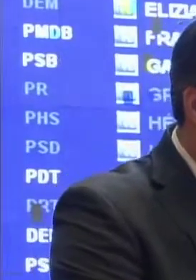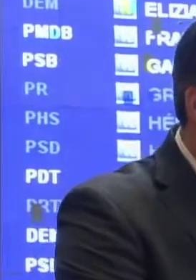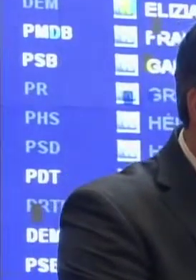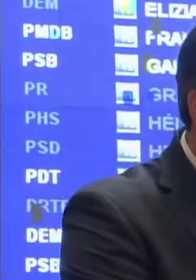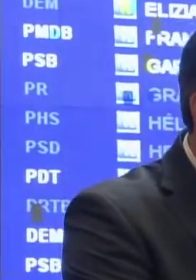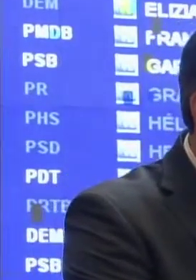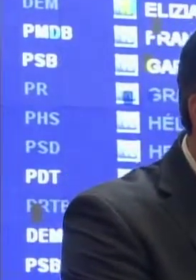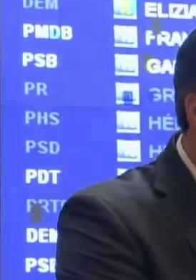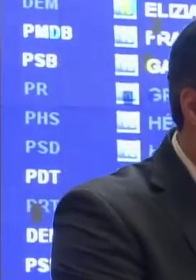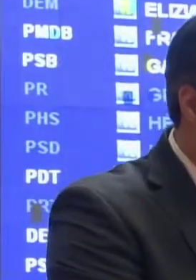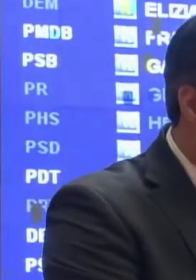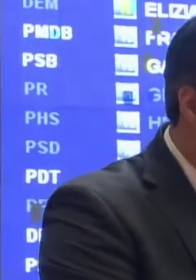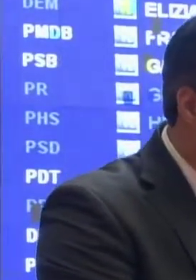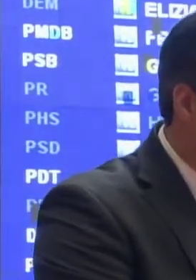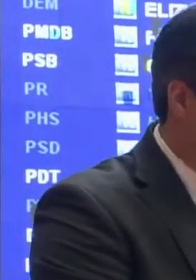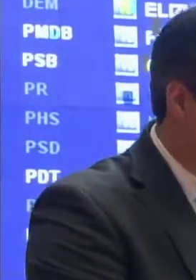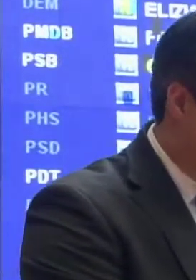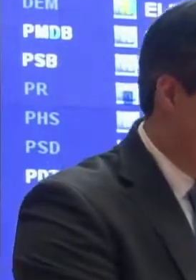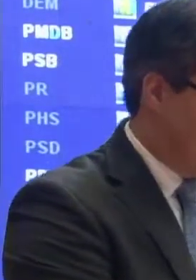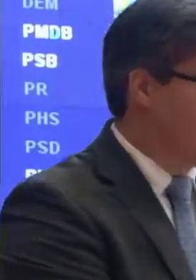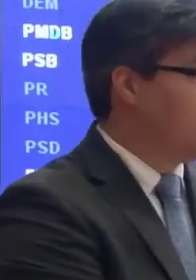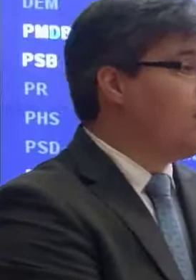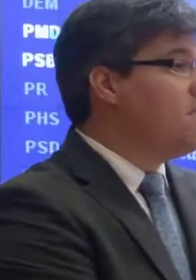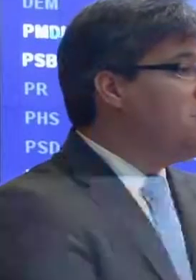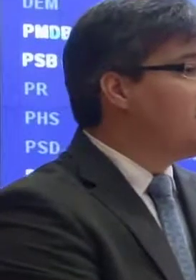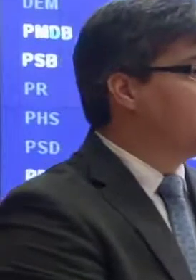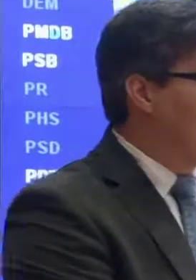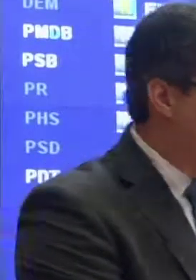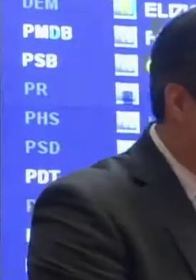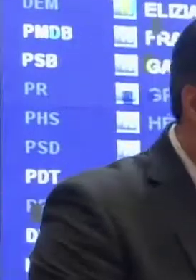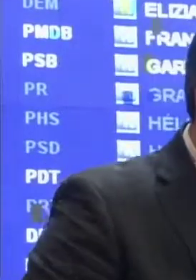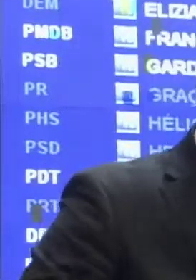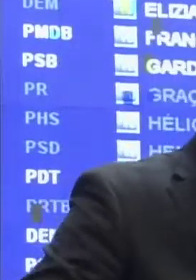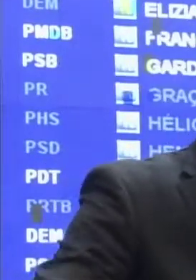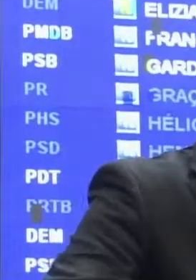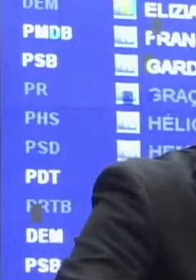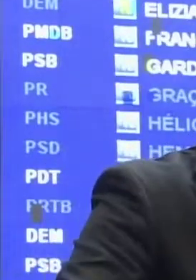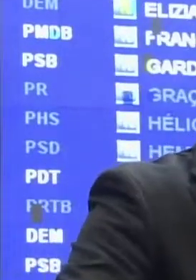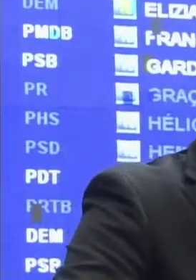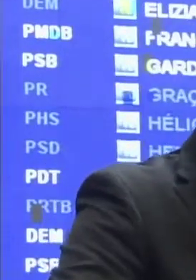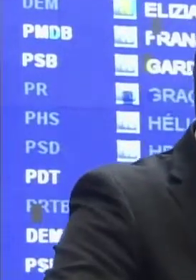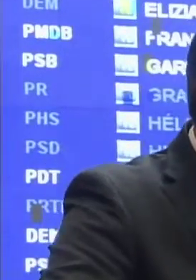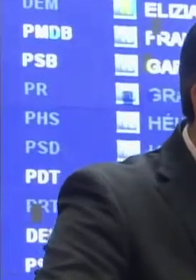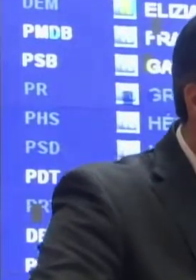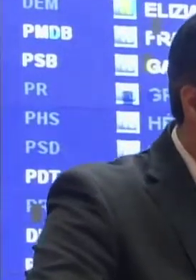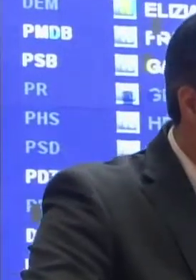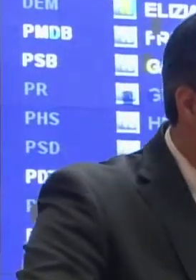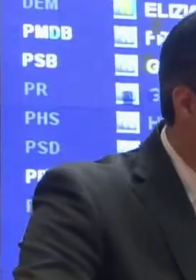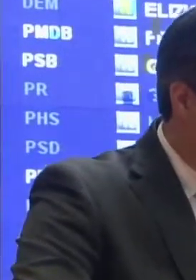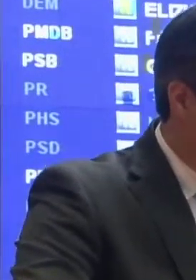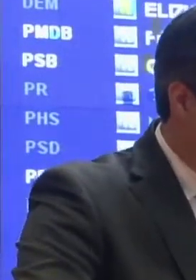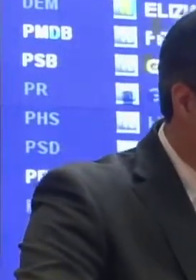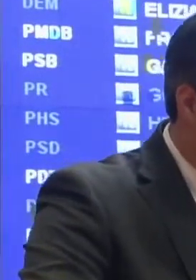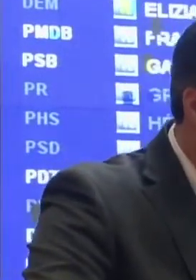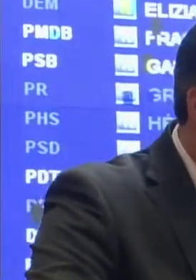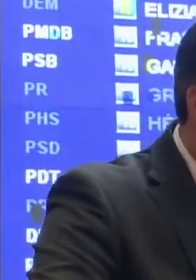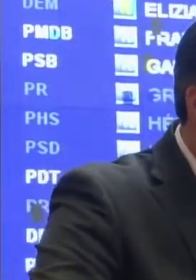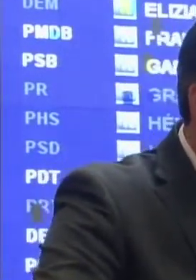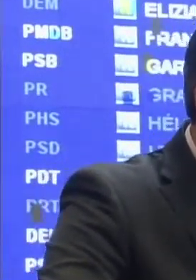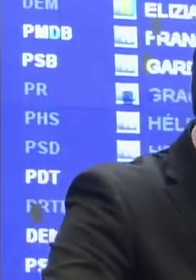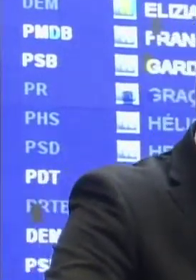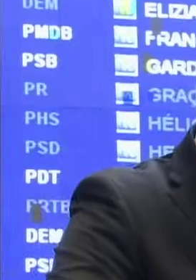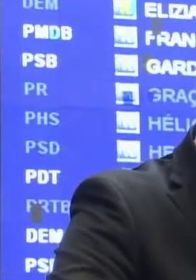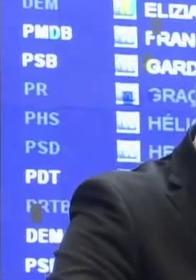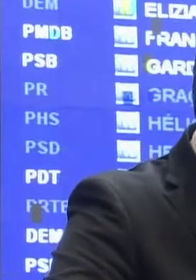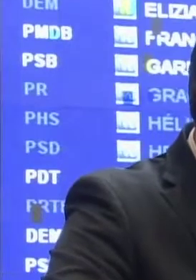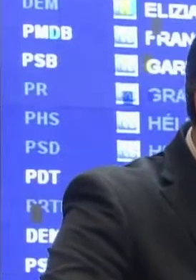ausências que vão muito além da ausência de renda. Minas Gerais foi a primeira unidade subnacional, o